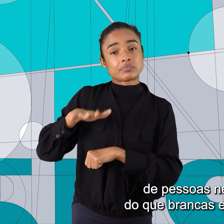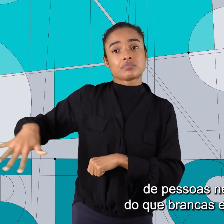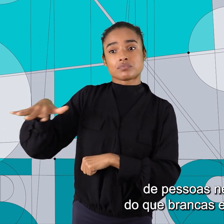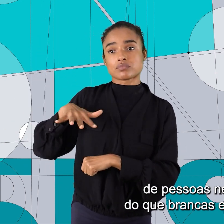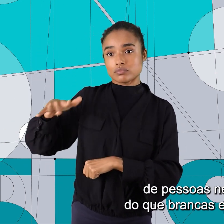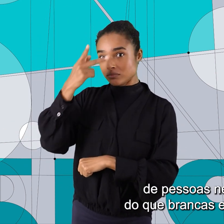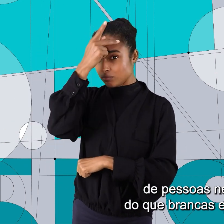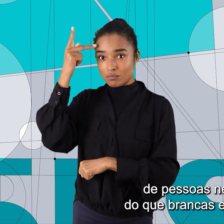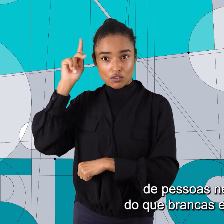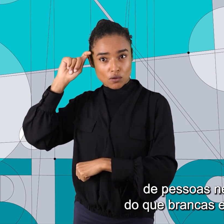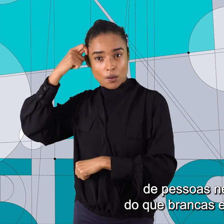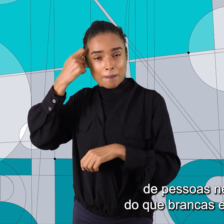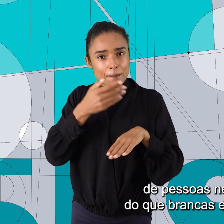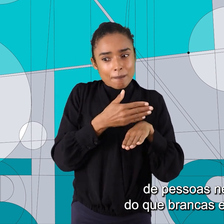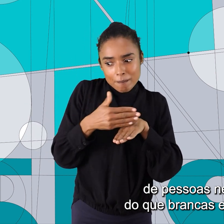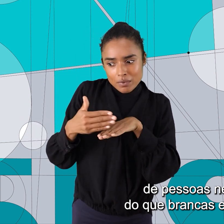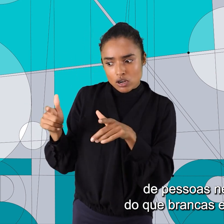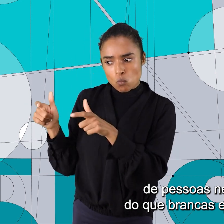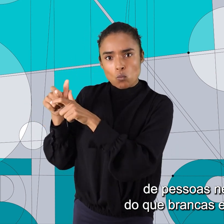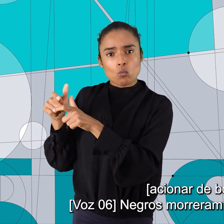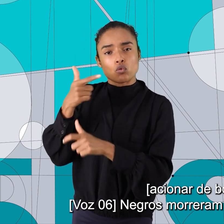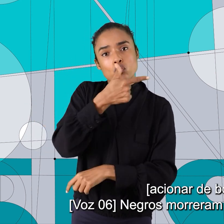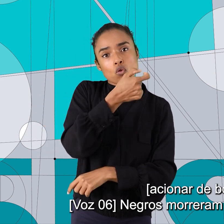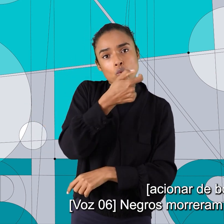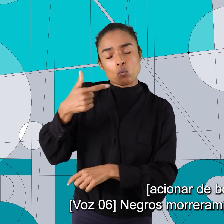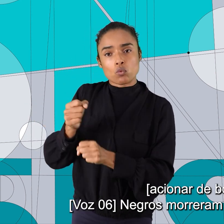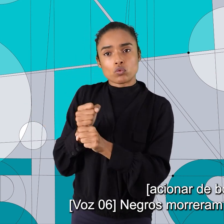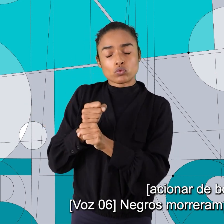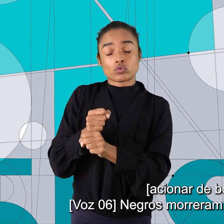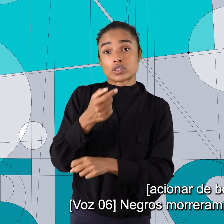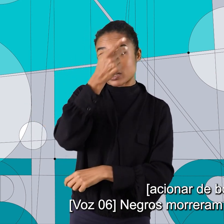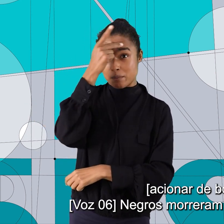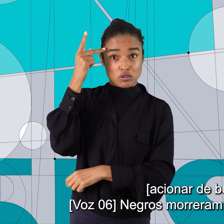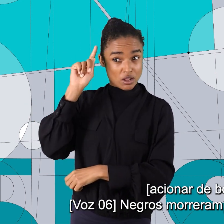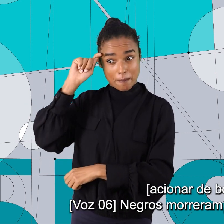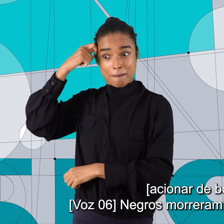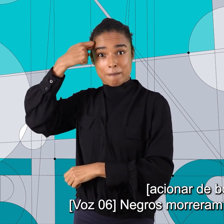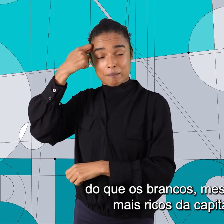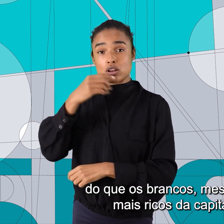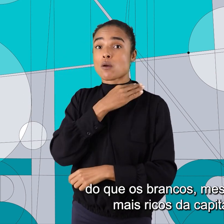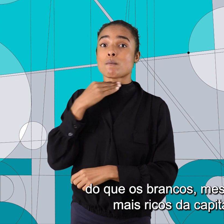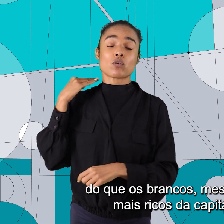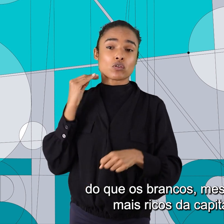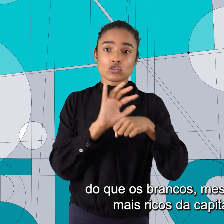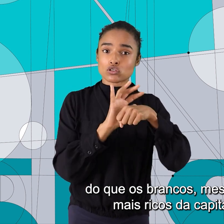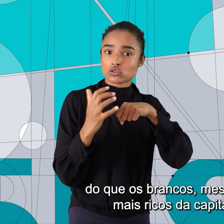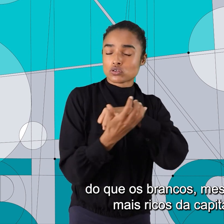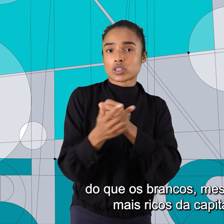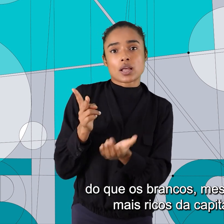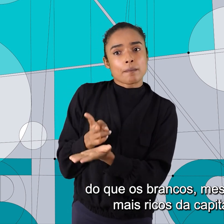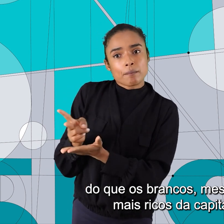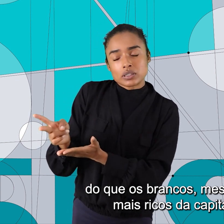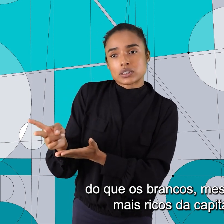mortes de pessoas negras do que brancas em 2020. Negros morreram mais de COVID-19 do que os brancos,